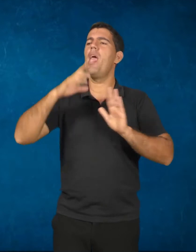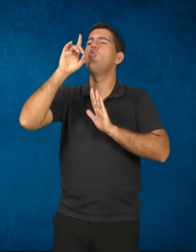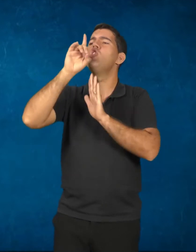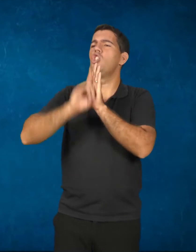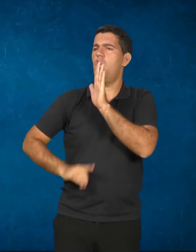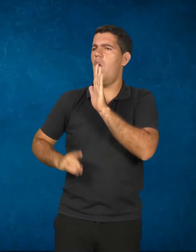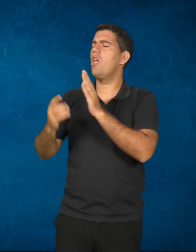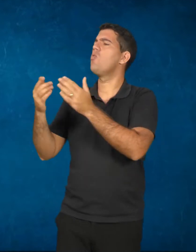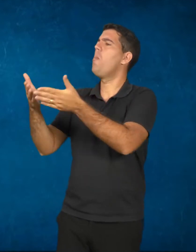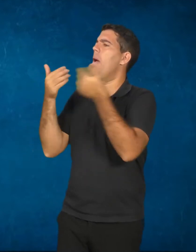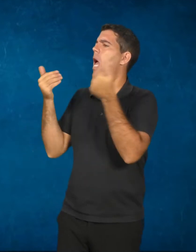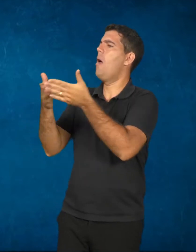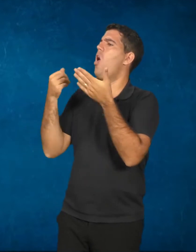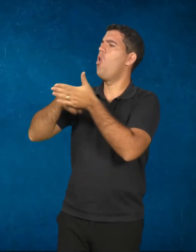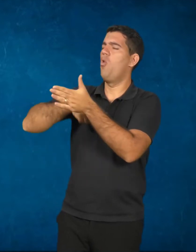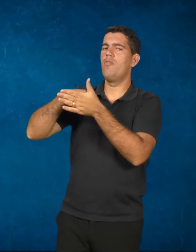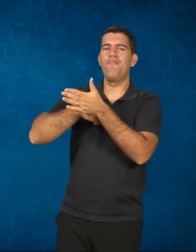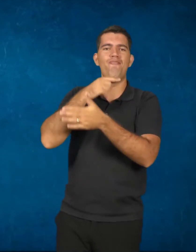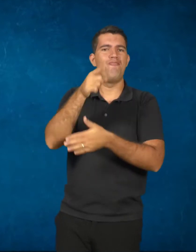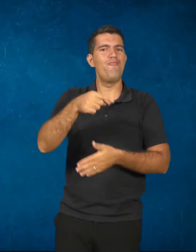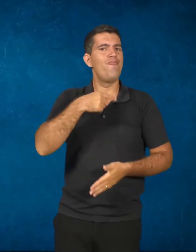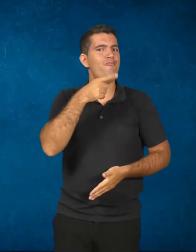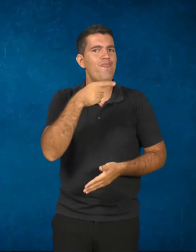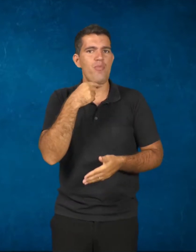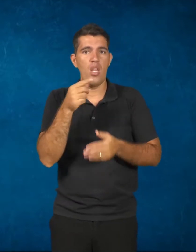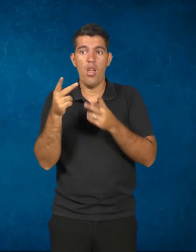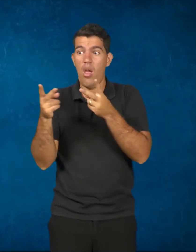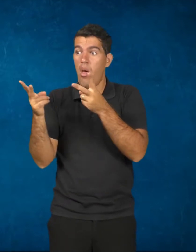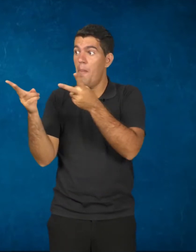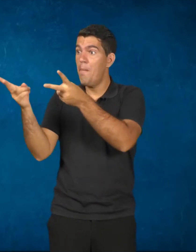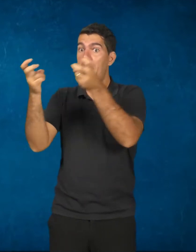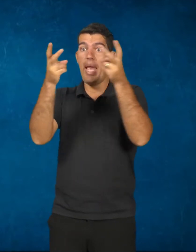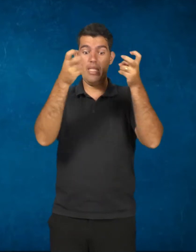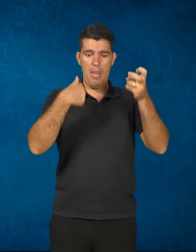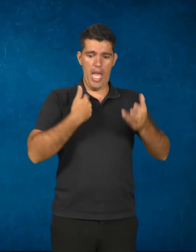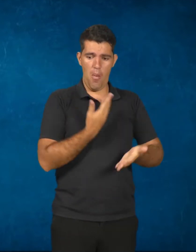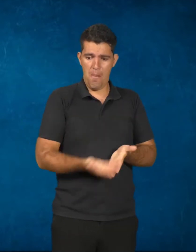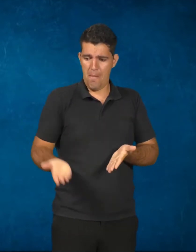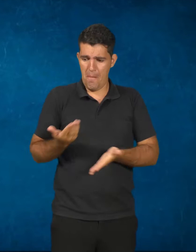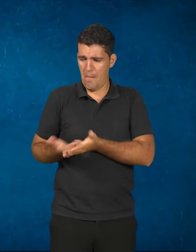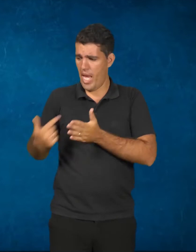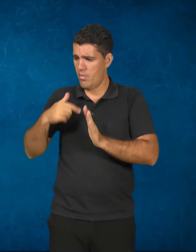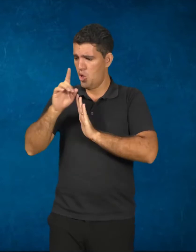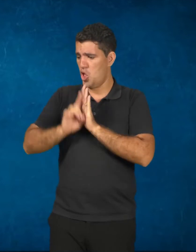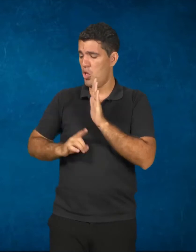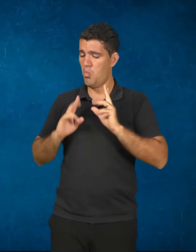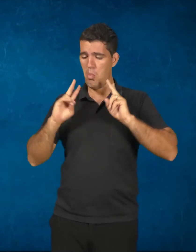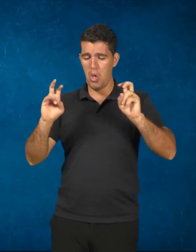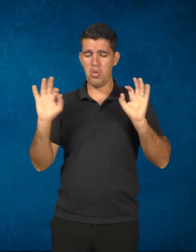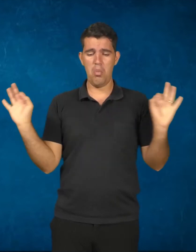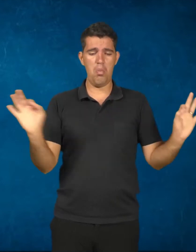perceber que ele está perdendo direitos. Direitos de ser humano.